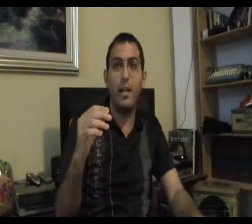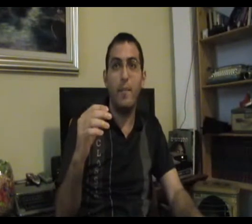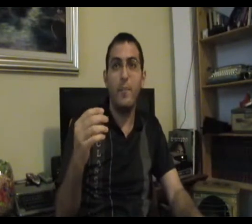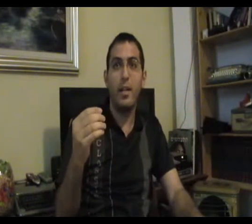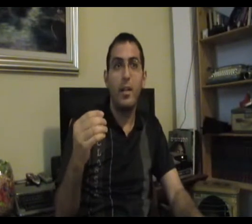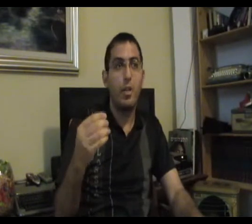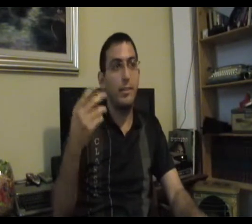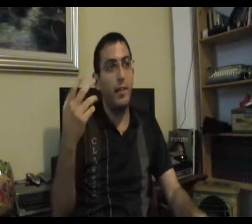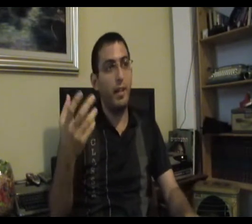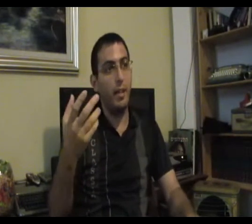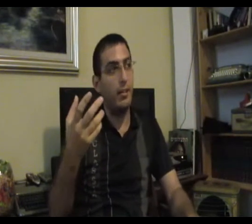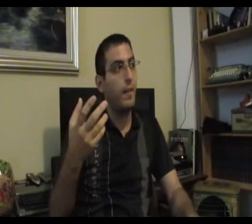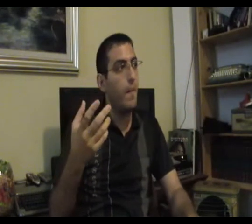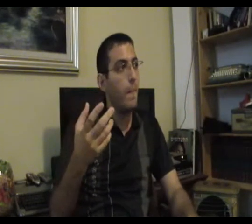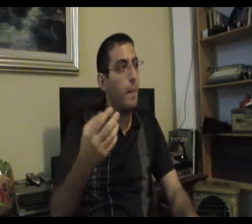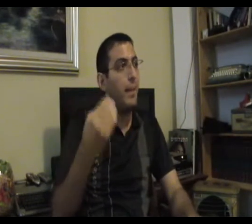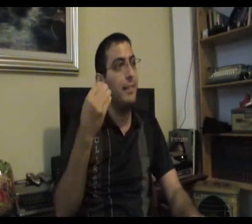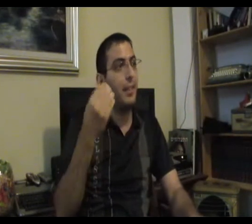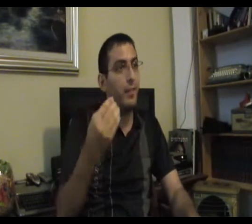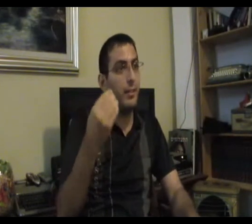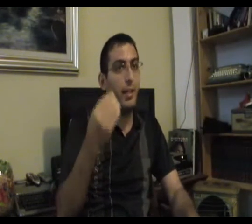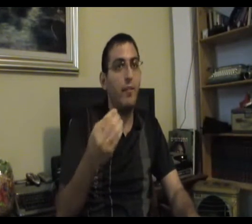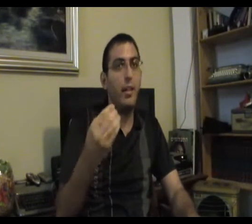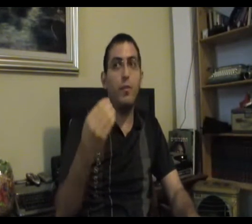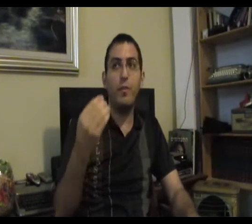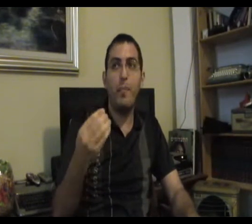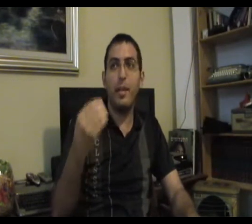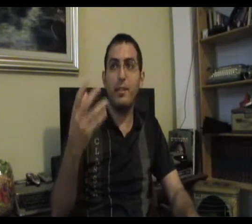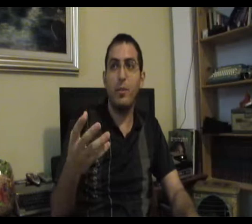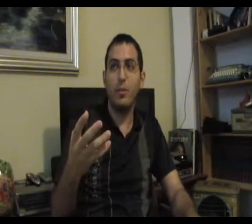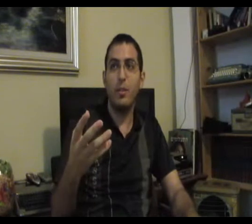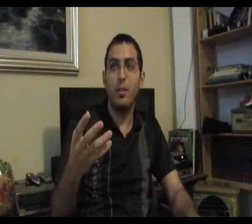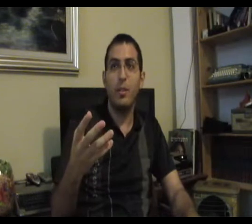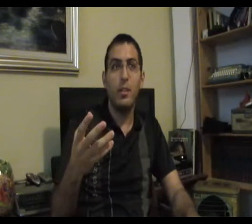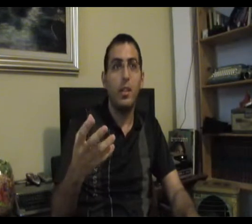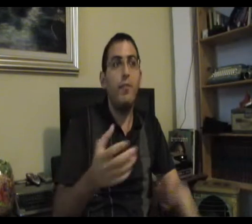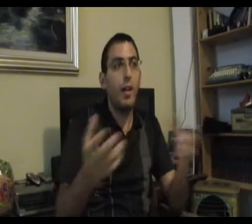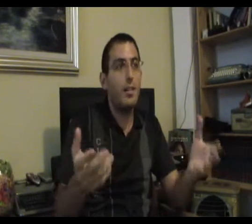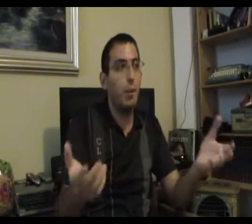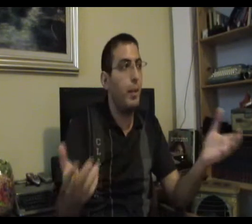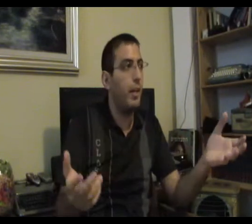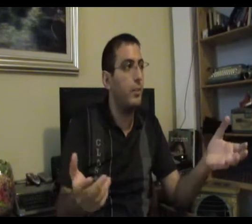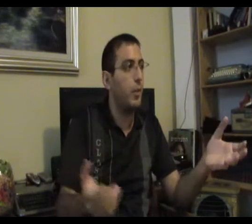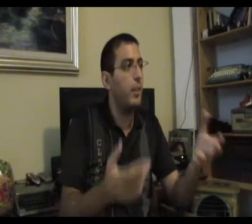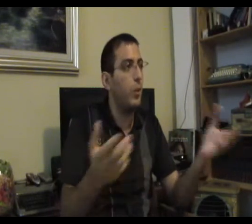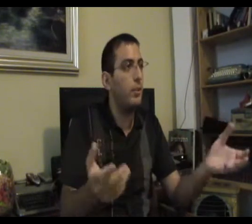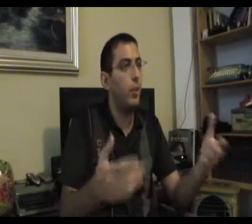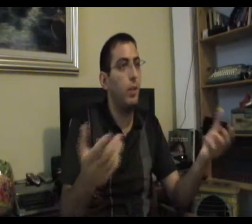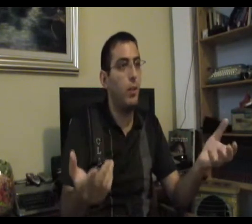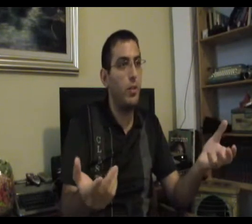הסבל מה זה סבל? סבל נובע מרצון אי אפשר לסבול בלי רצון, אם אתה לא רוצה כלום אתה לא יכול